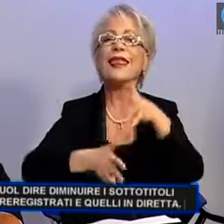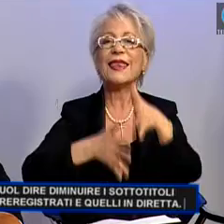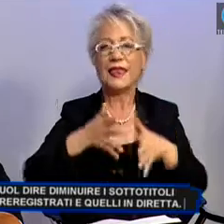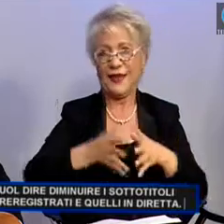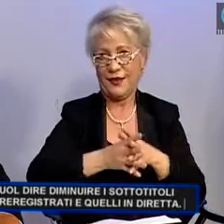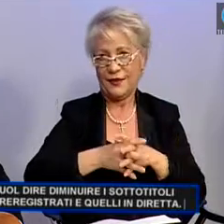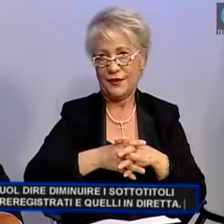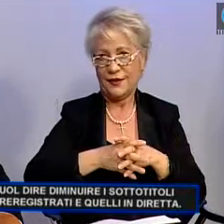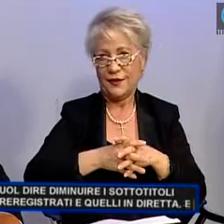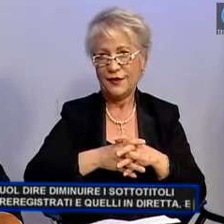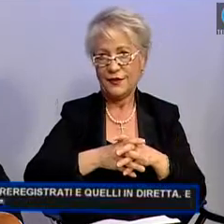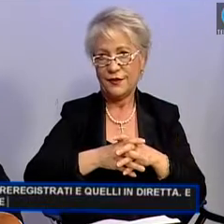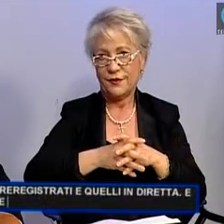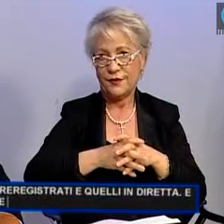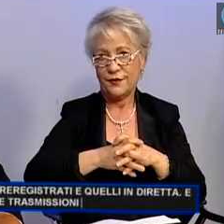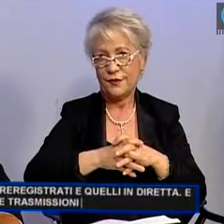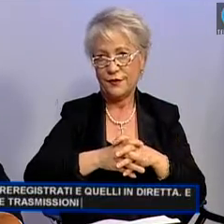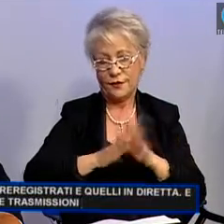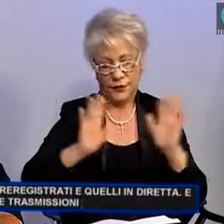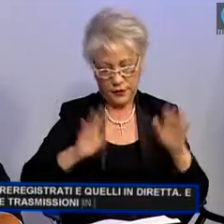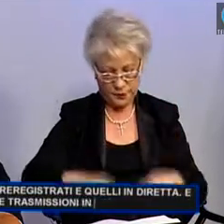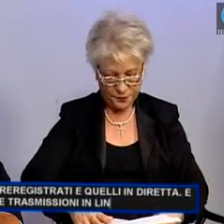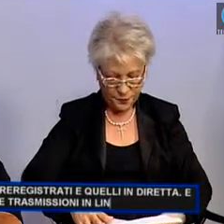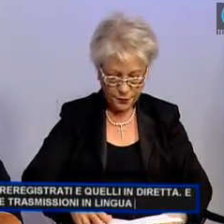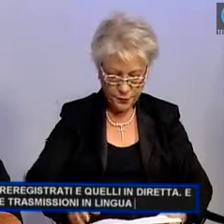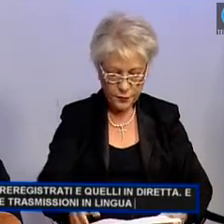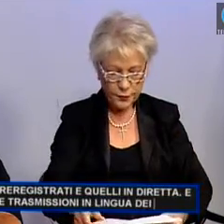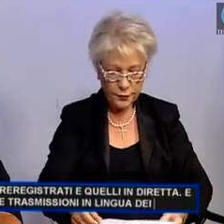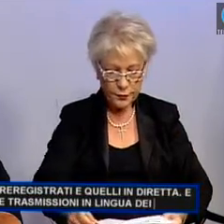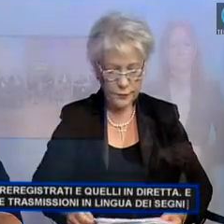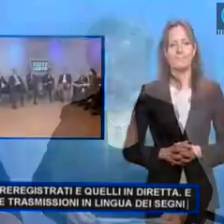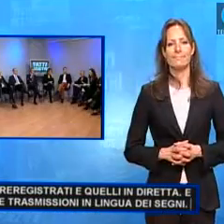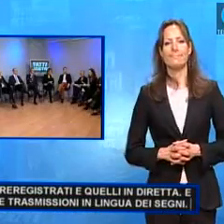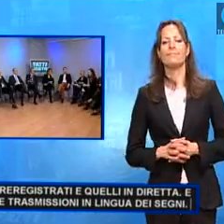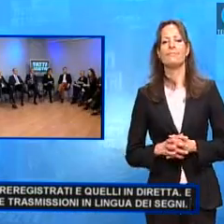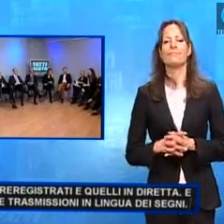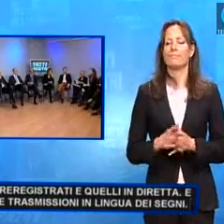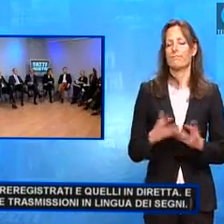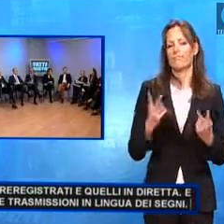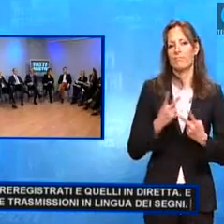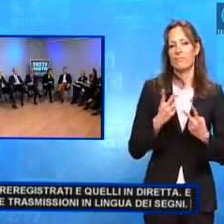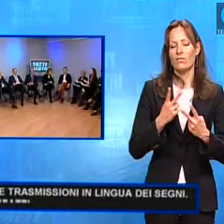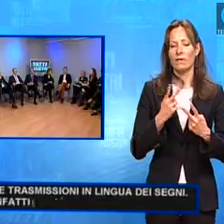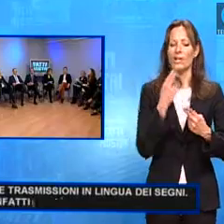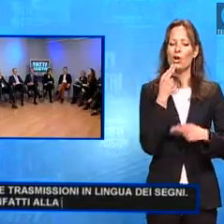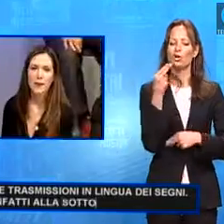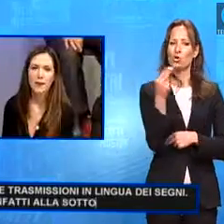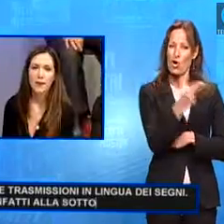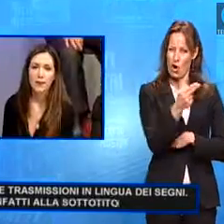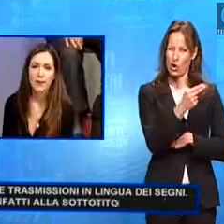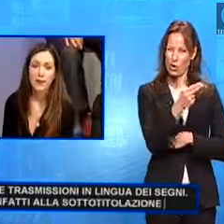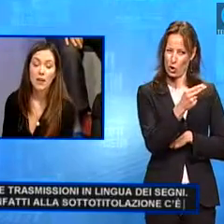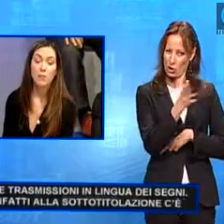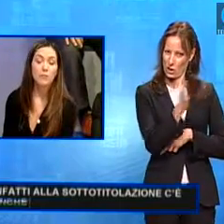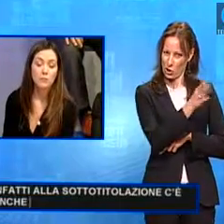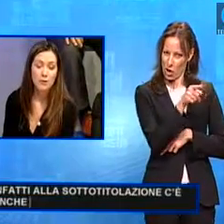E le trasmissioni in lingua dei segni. Oltre infatti alla sottotitolazione c'è